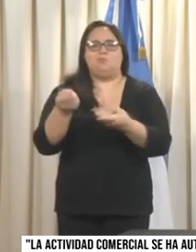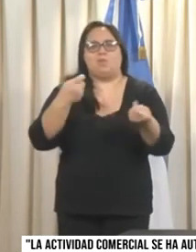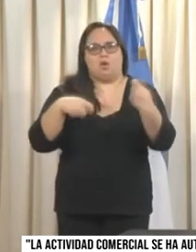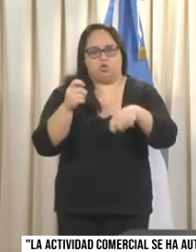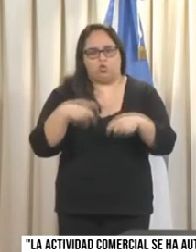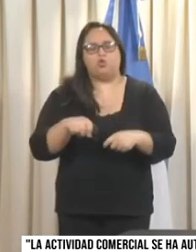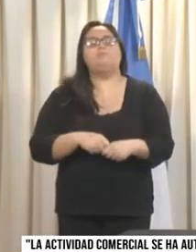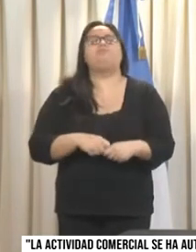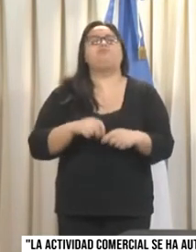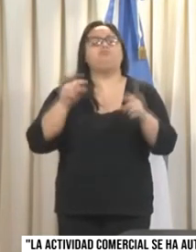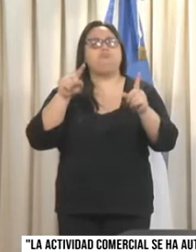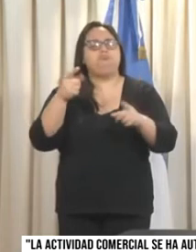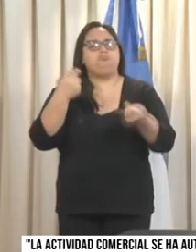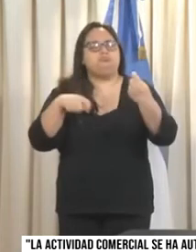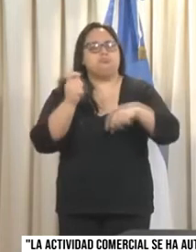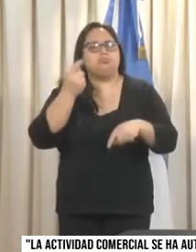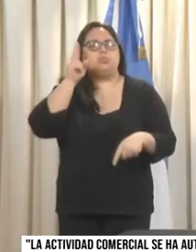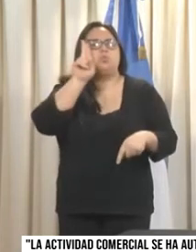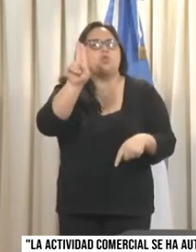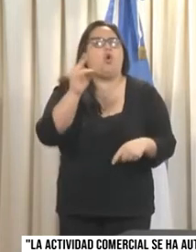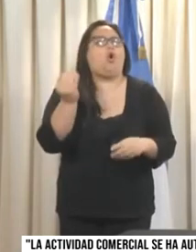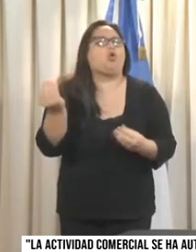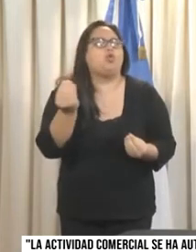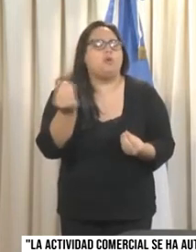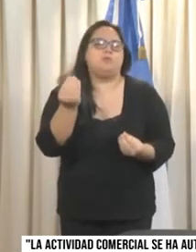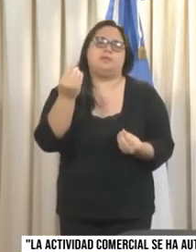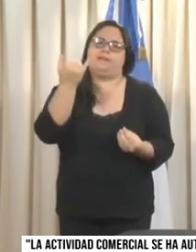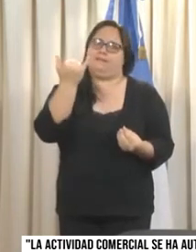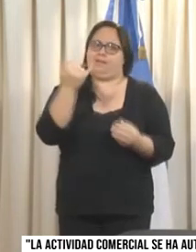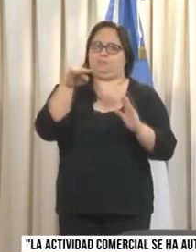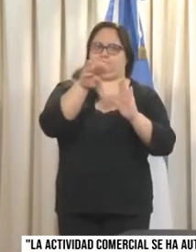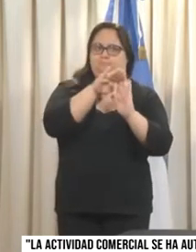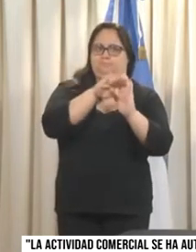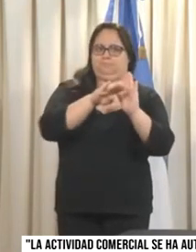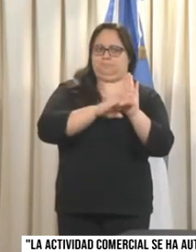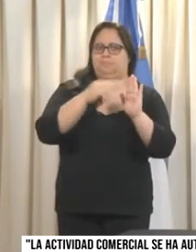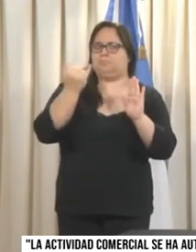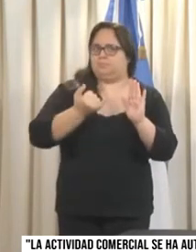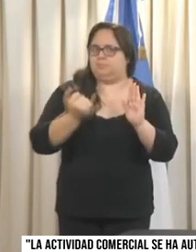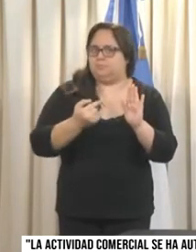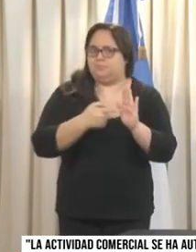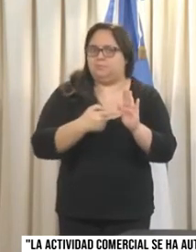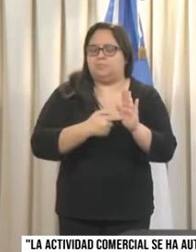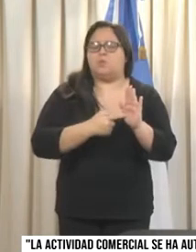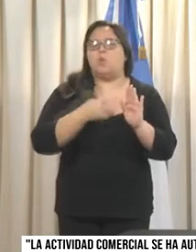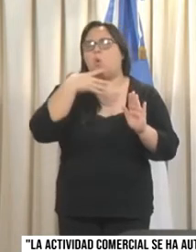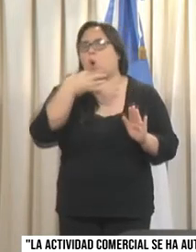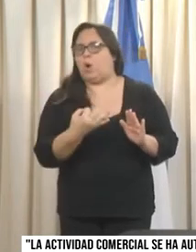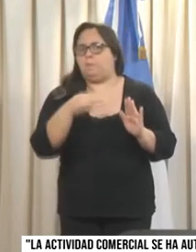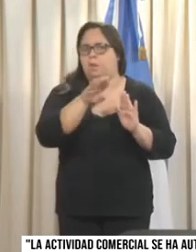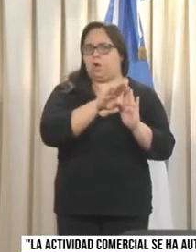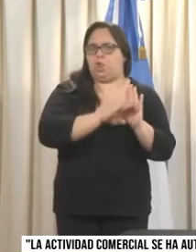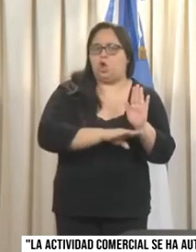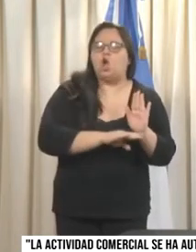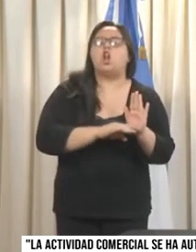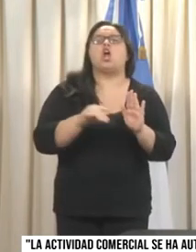autorizado bajo diversas condiciones, por supuesto, el cumplimiento de los protocolos, las